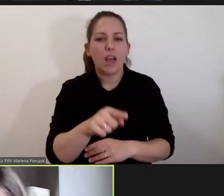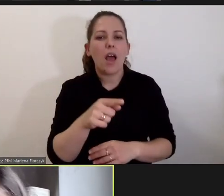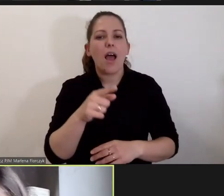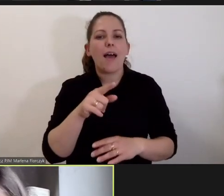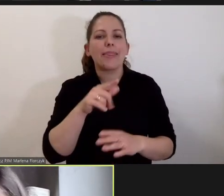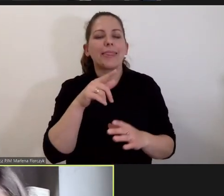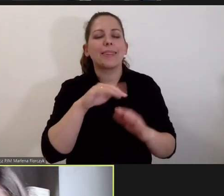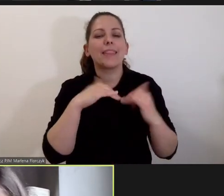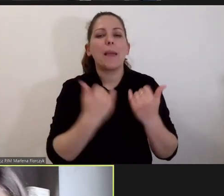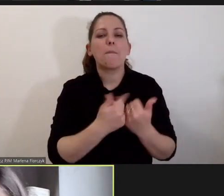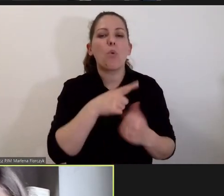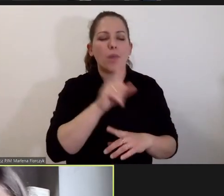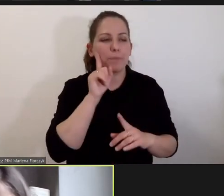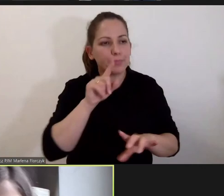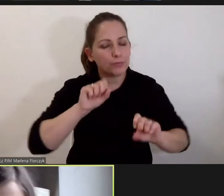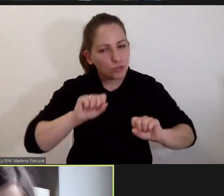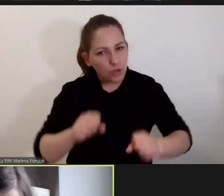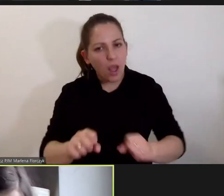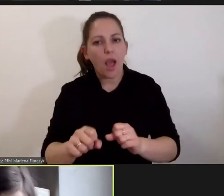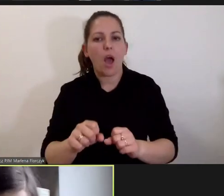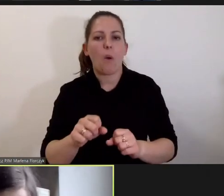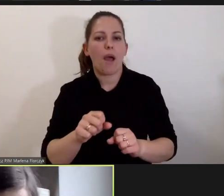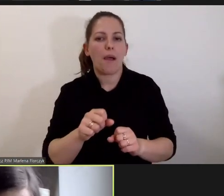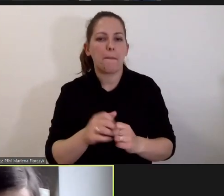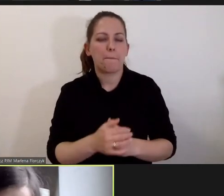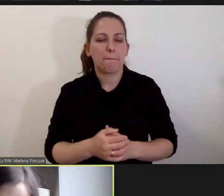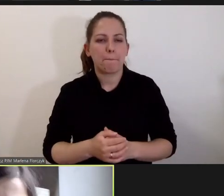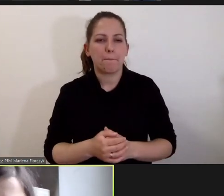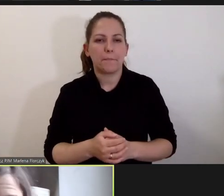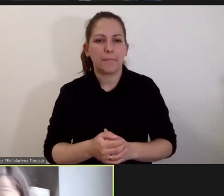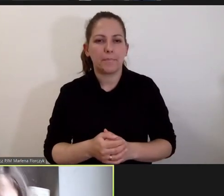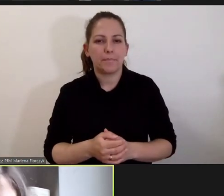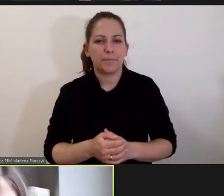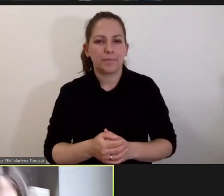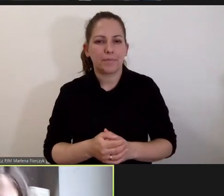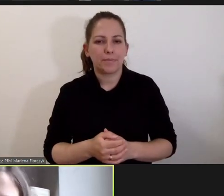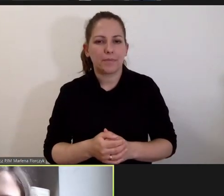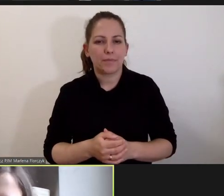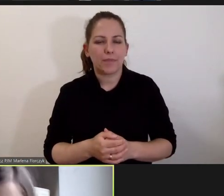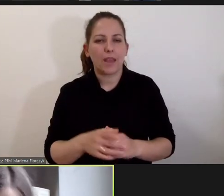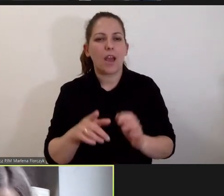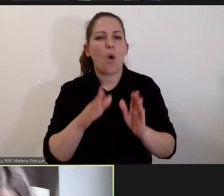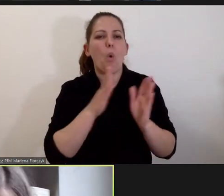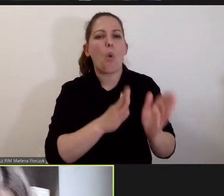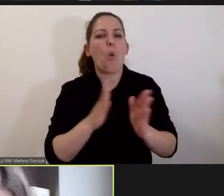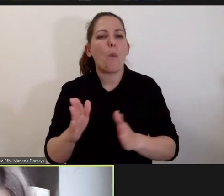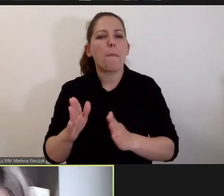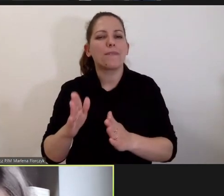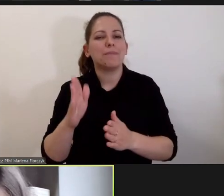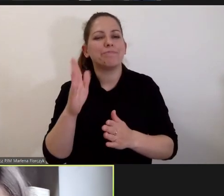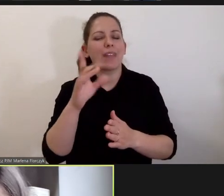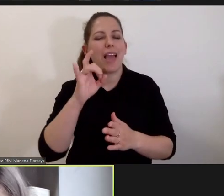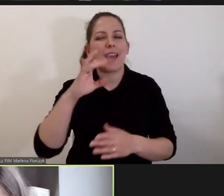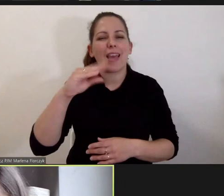swoich uwarunkowaniach geopolitycznych.